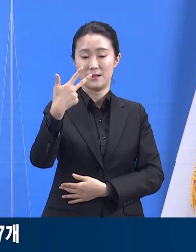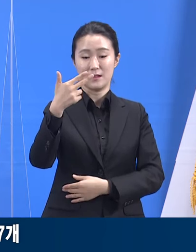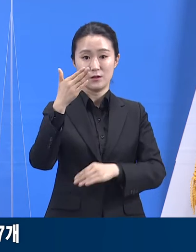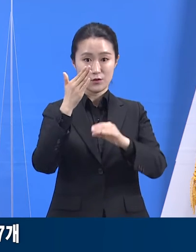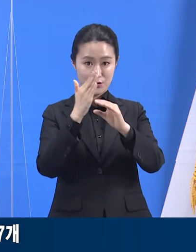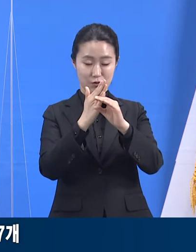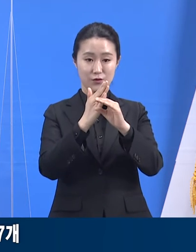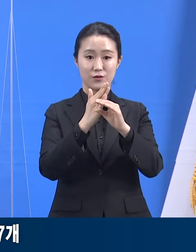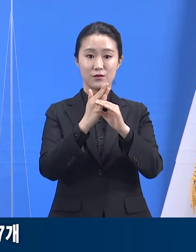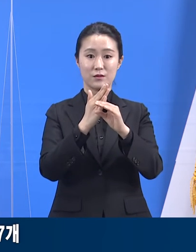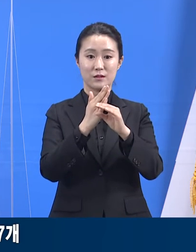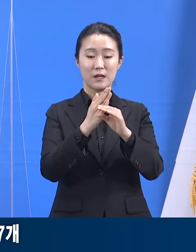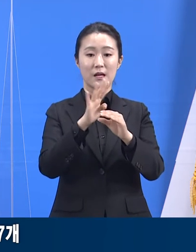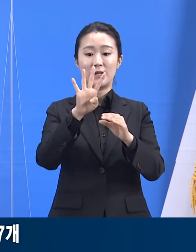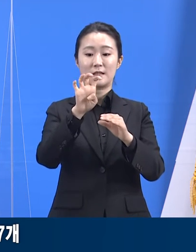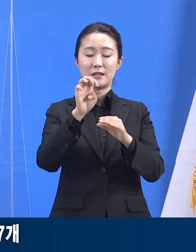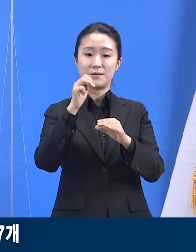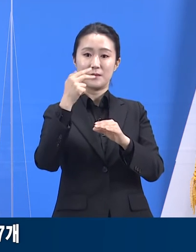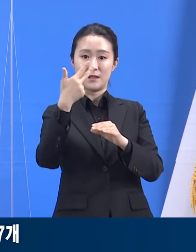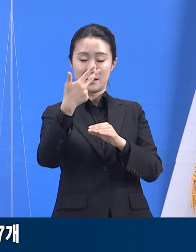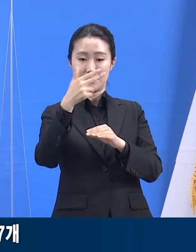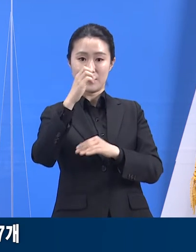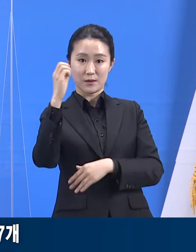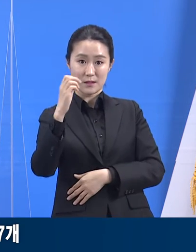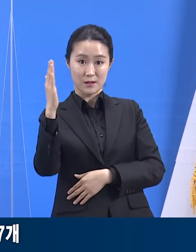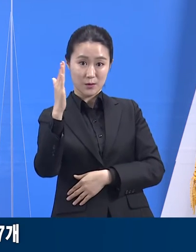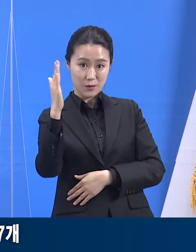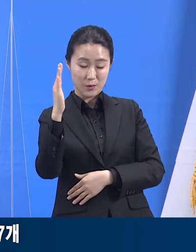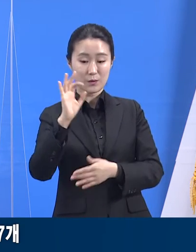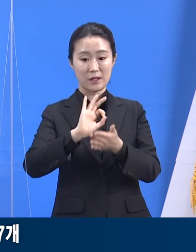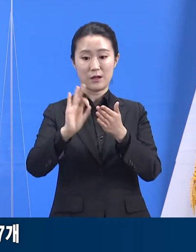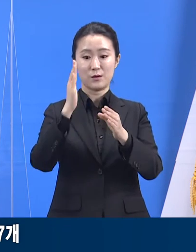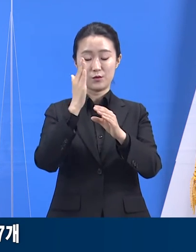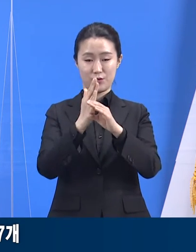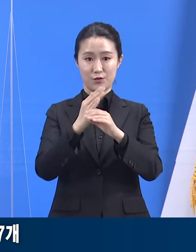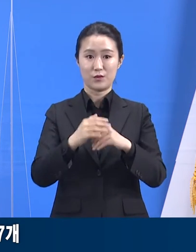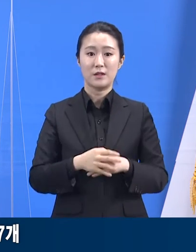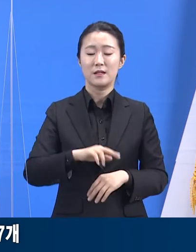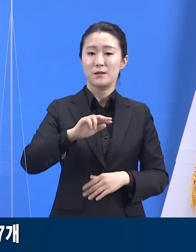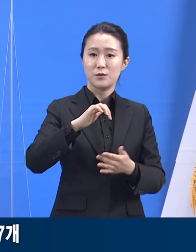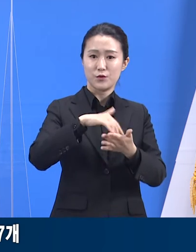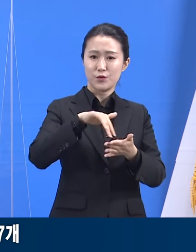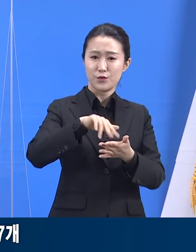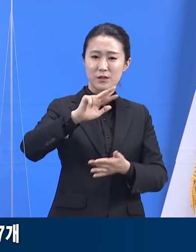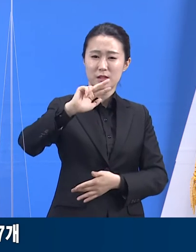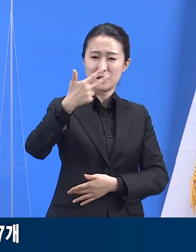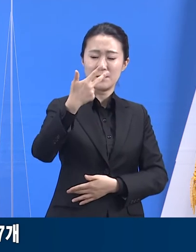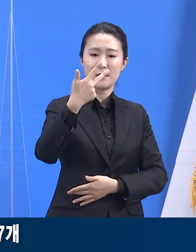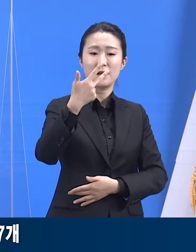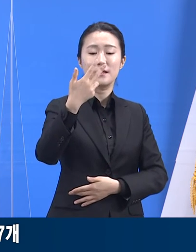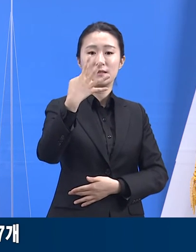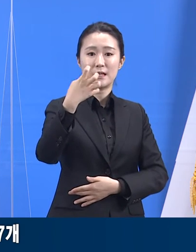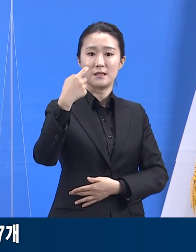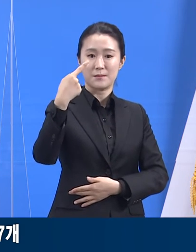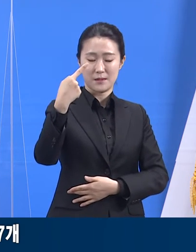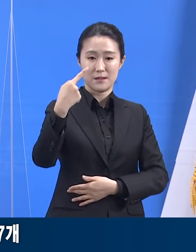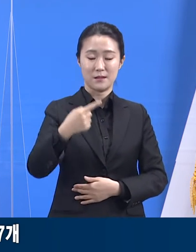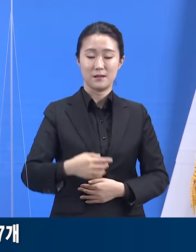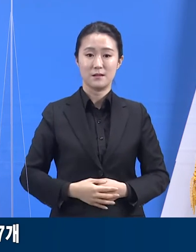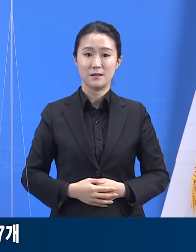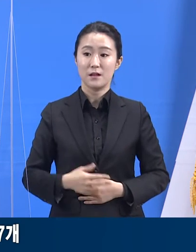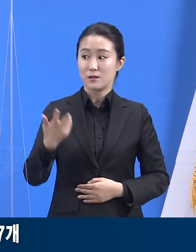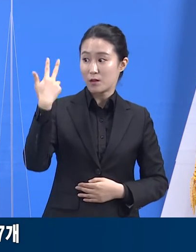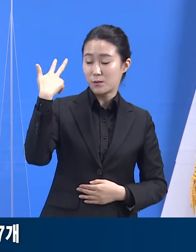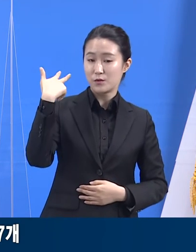병상 가동률은 47.9%로 741개 병상을 사용하고 있습니다. 일주일